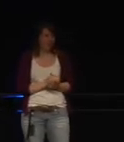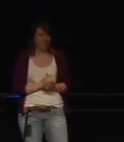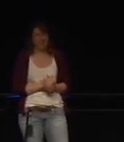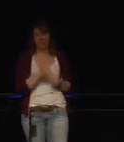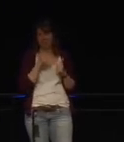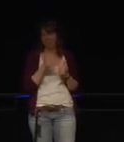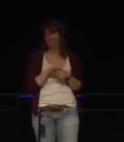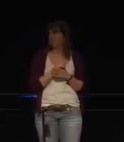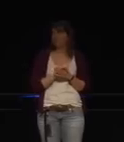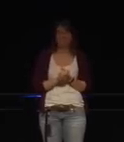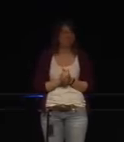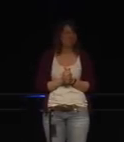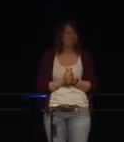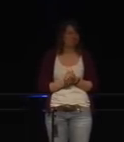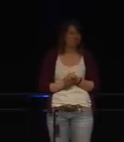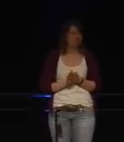Das war ein cooler Talk.